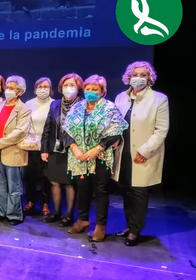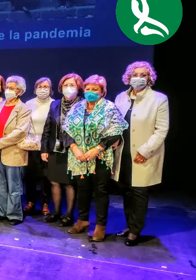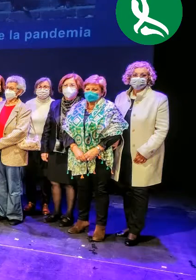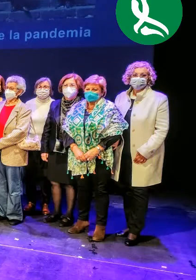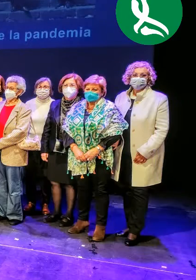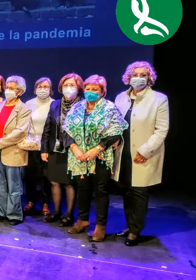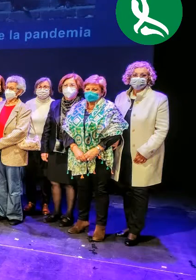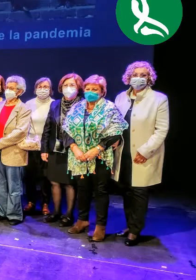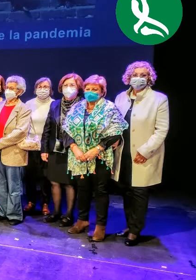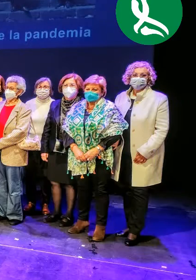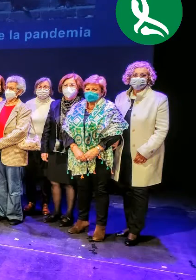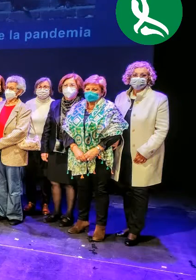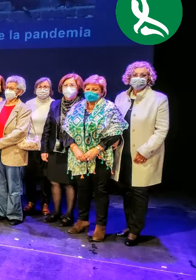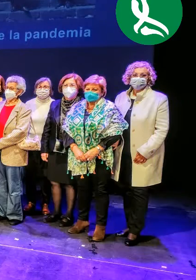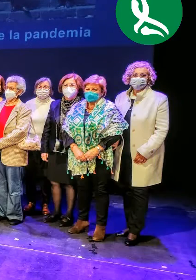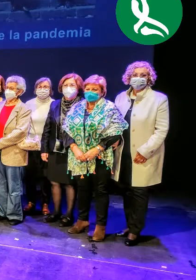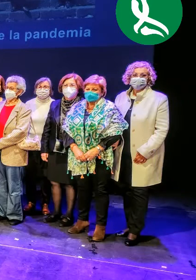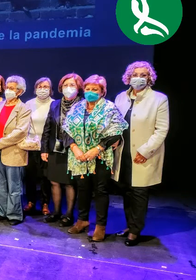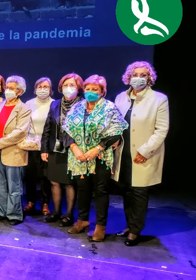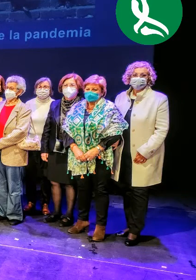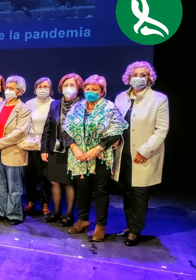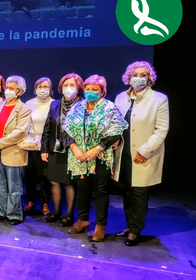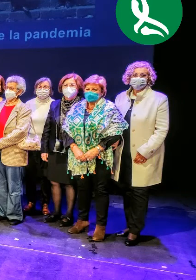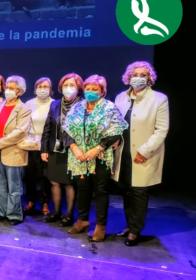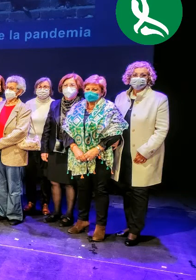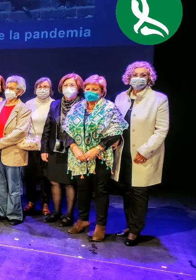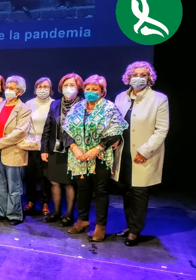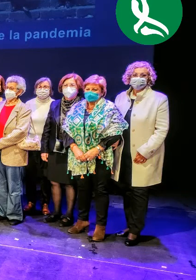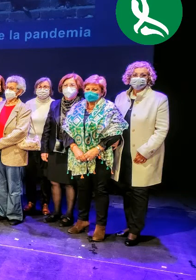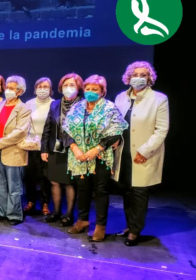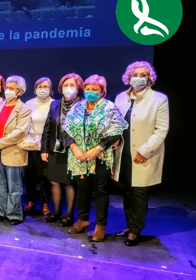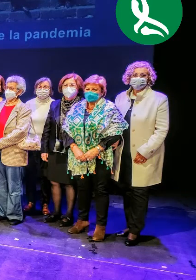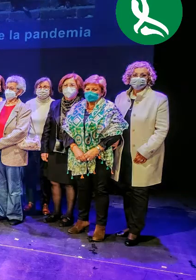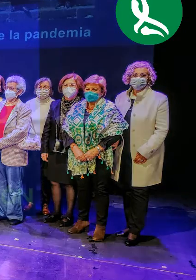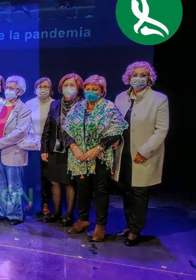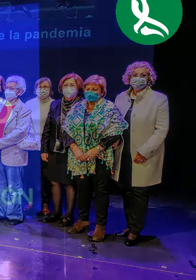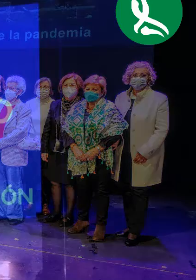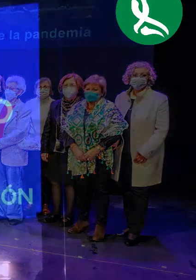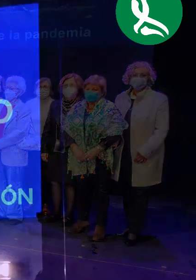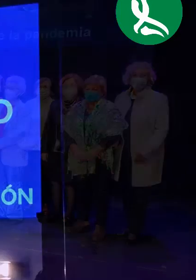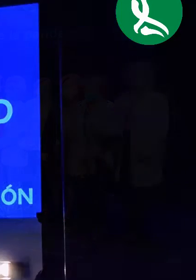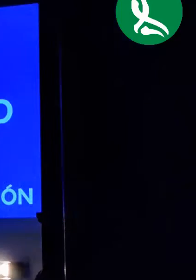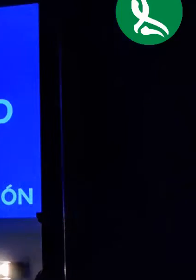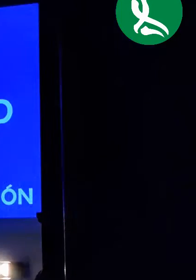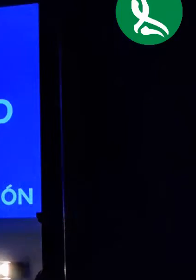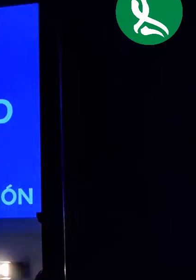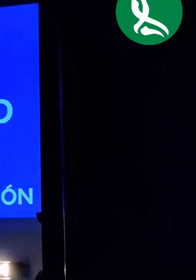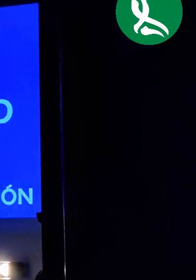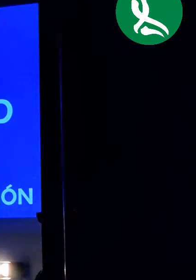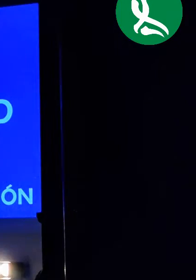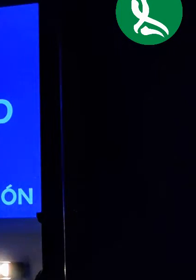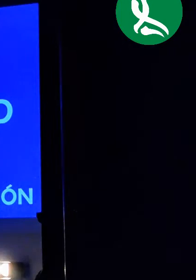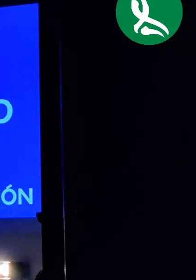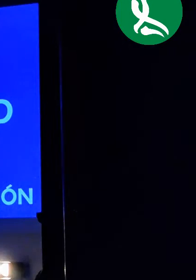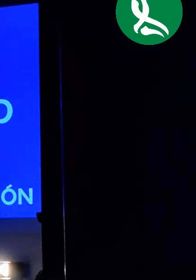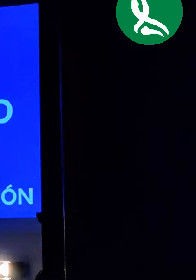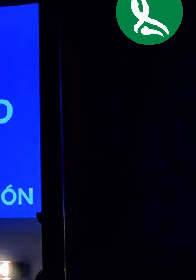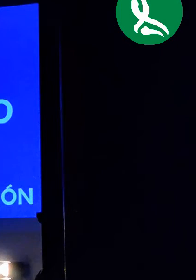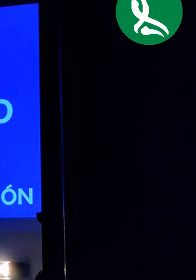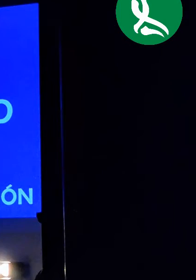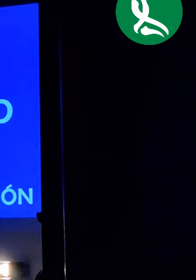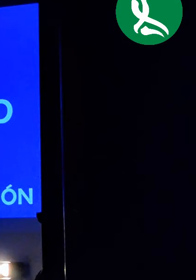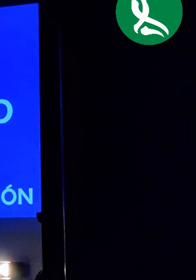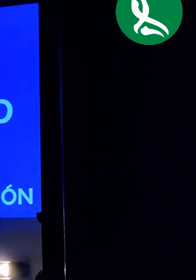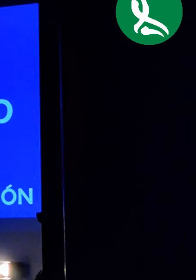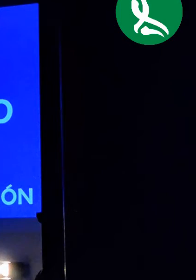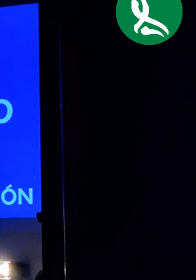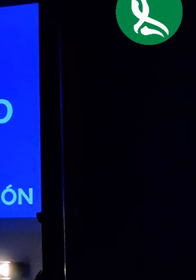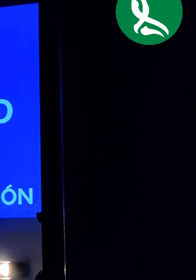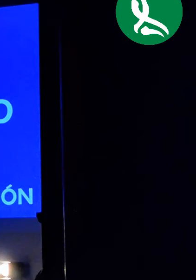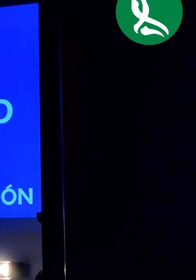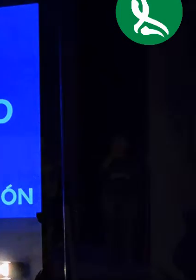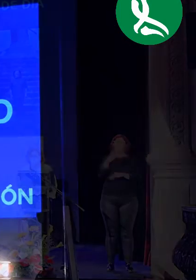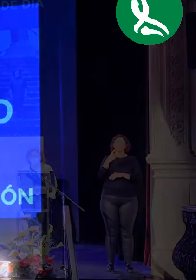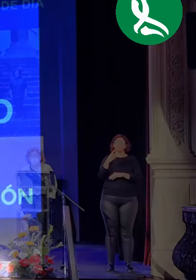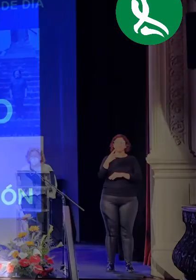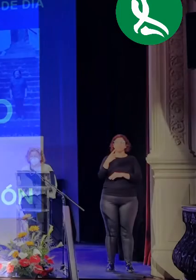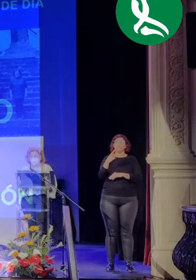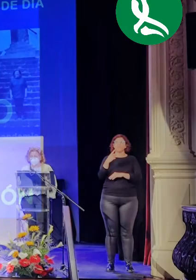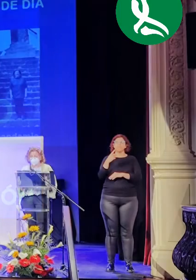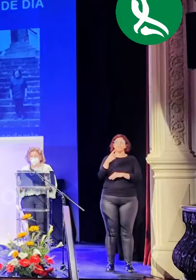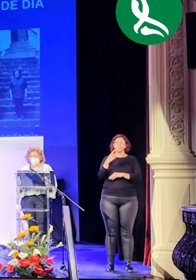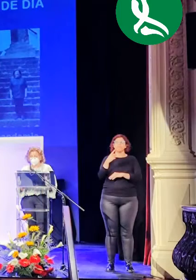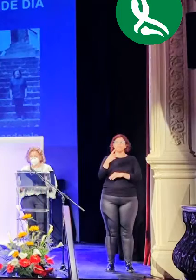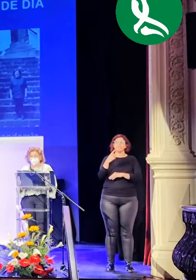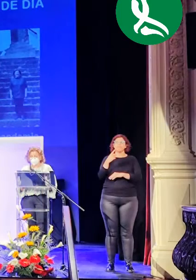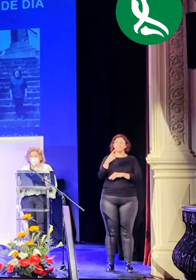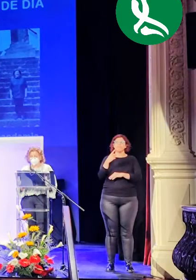compromiso de esta corporación. Una batalla que con sigilo, respeto y mimo realiza el personal de este ayuntamiento, abanderado por la Consejería de